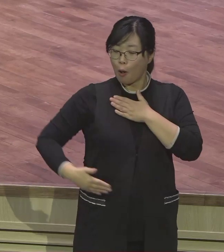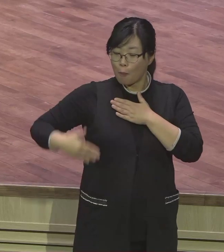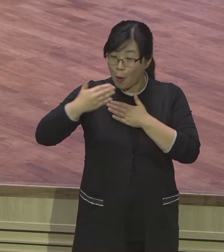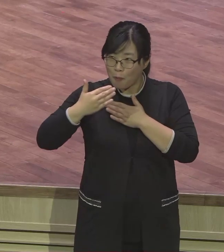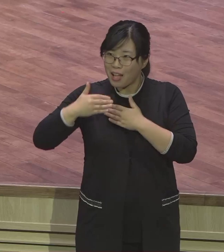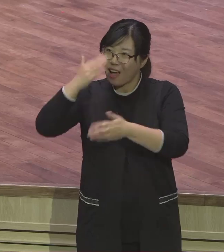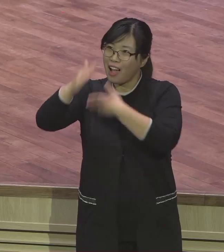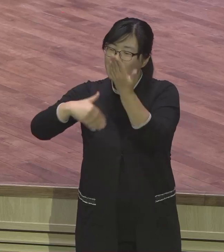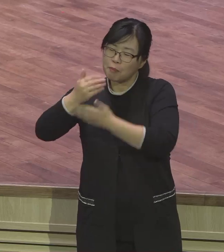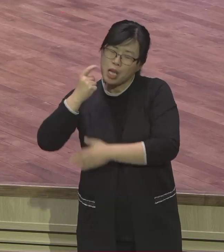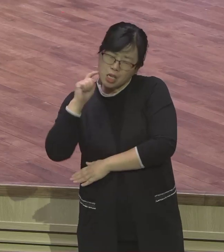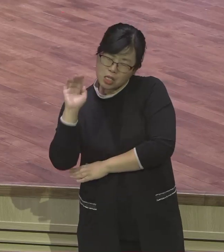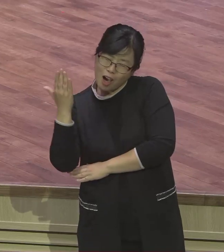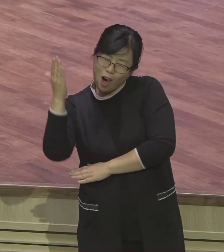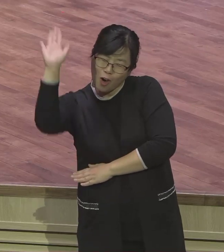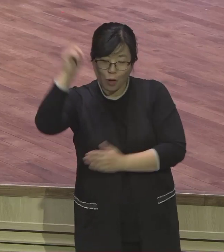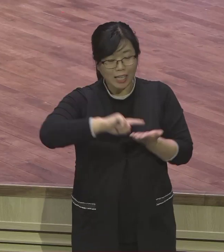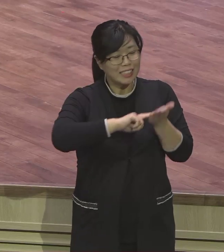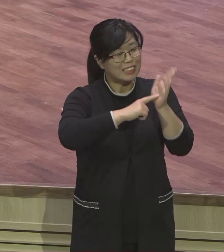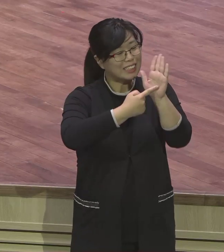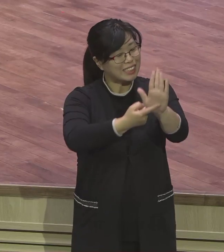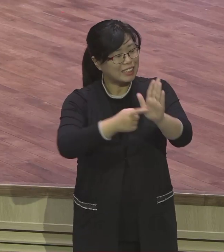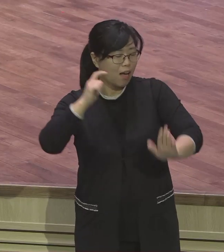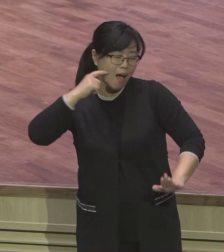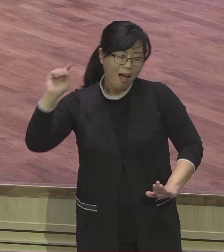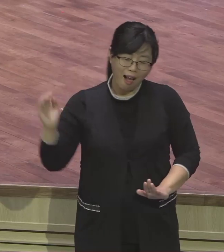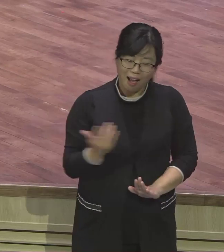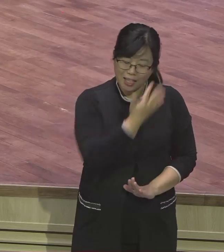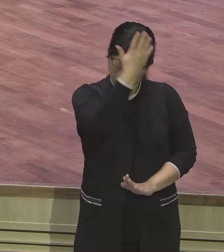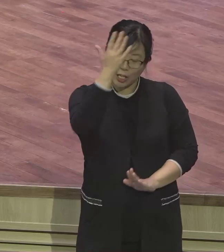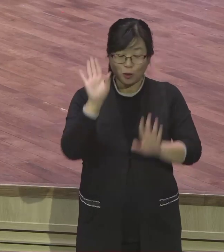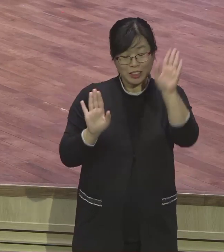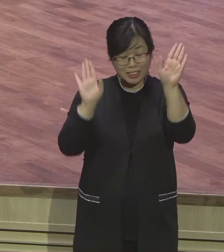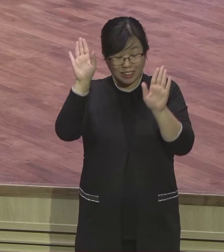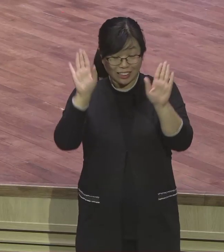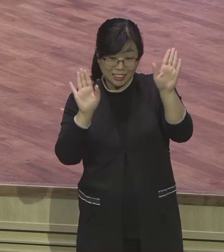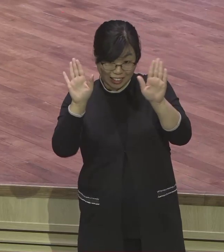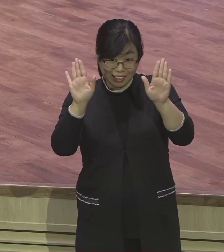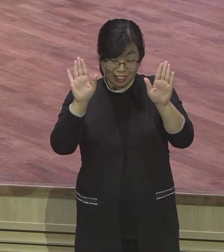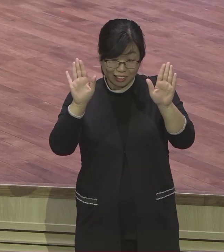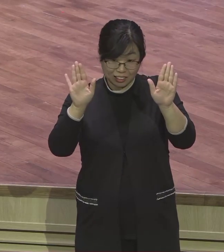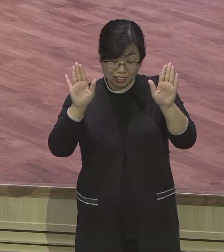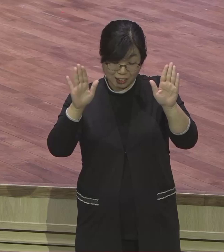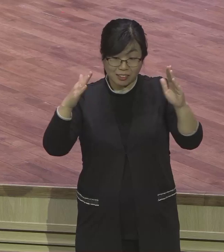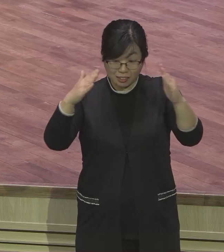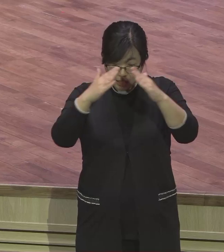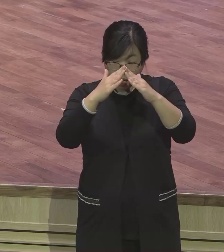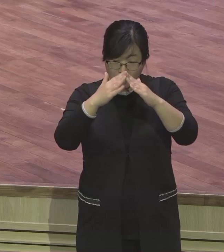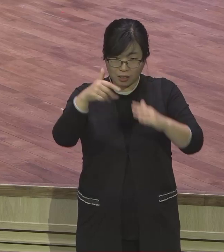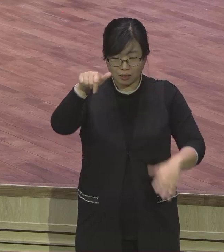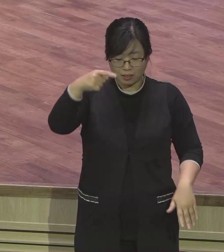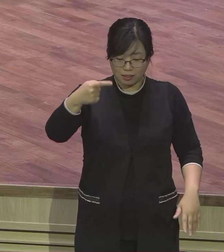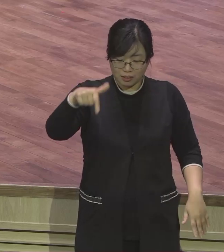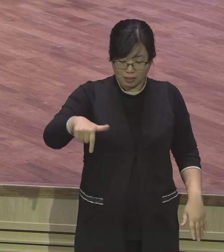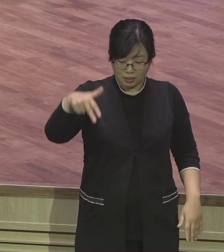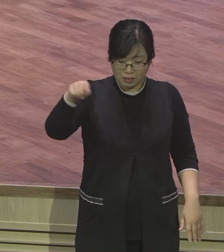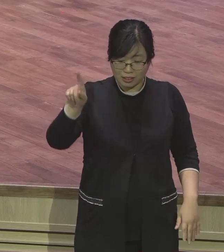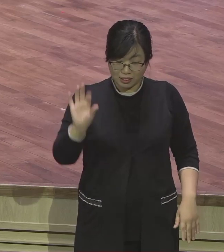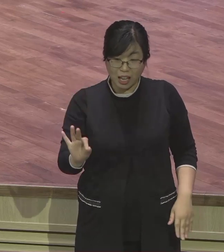극장이다. 내 삶이 나라는 사람이 그렇대시기 바랍니다. 그렇대야 돼요. 세례받은 여러분들은 제사